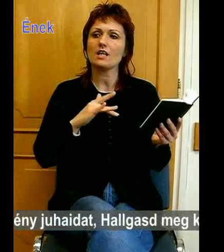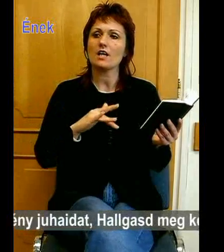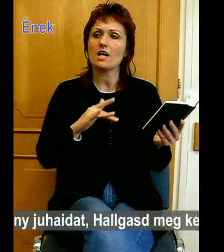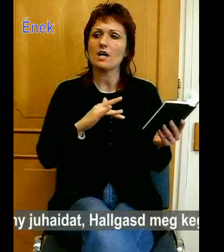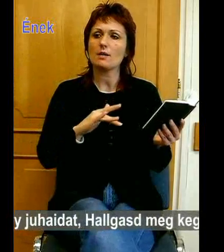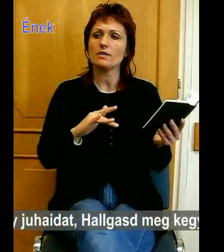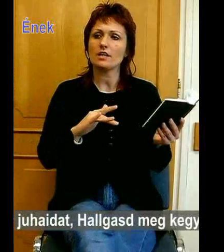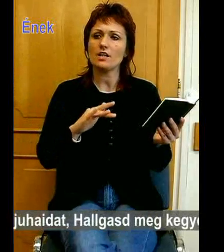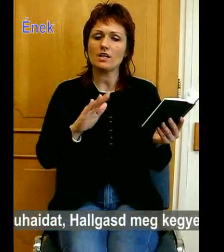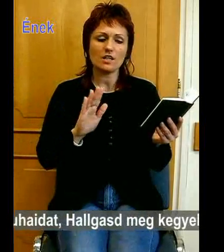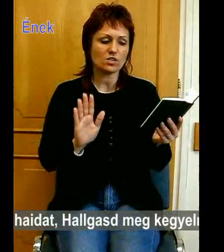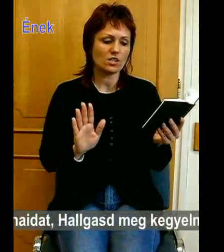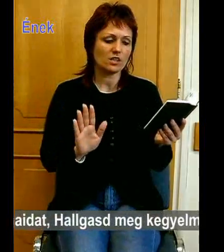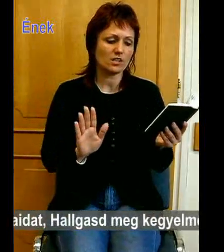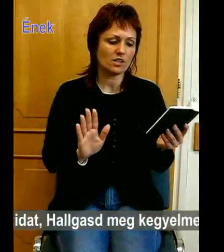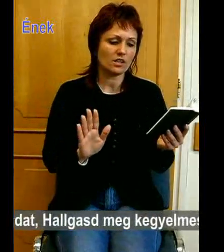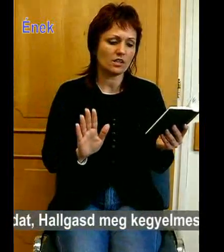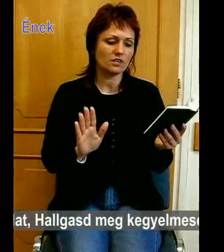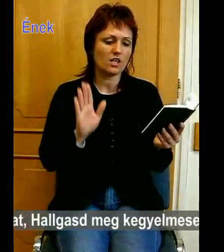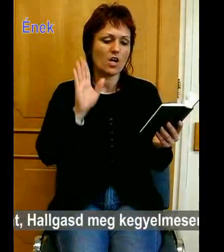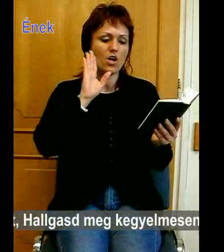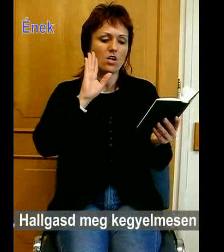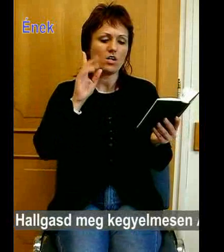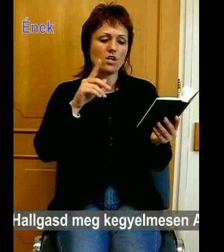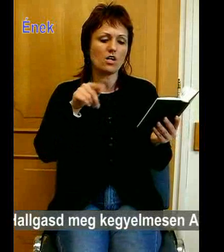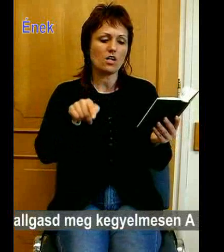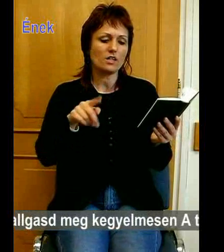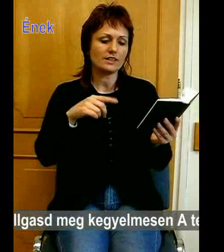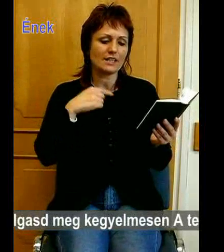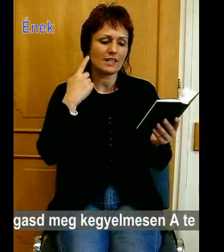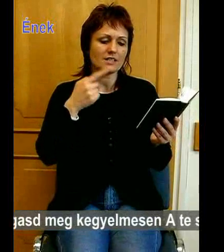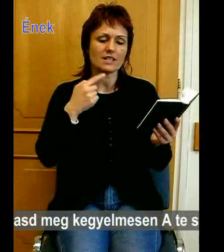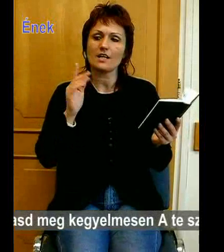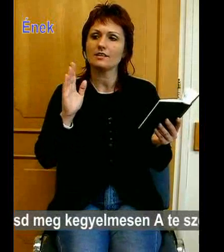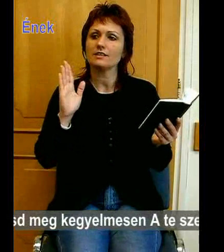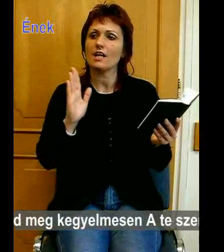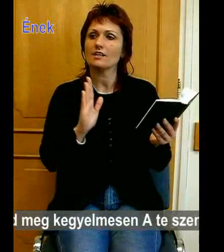Alkos megérhetsen, Ha teszem egy